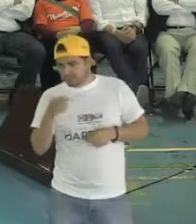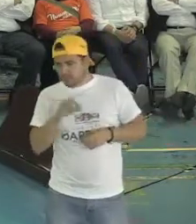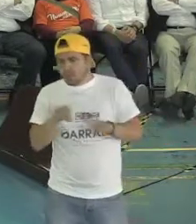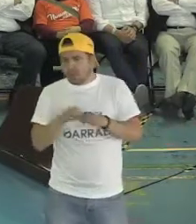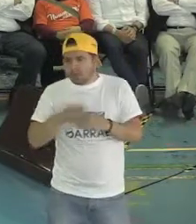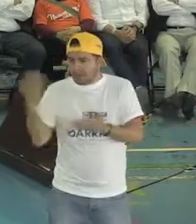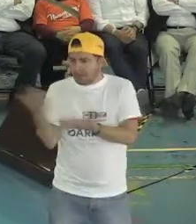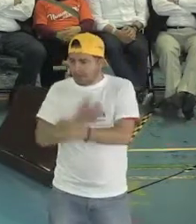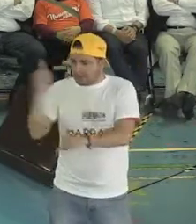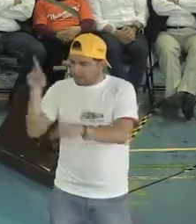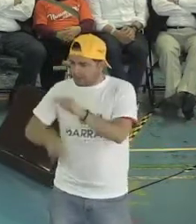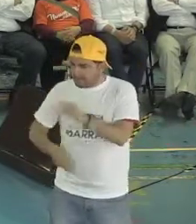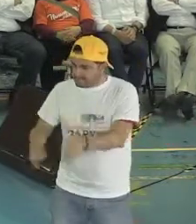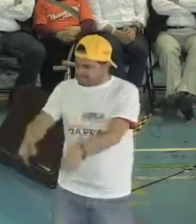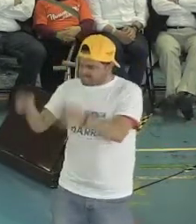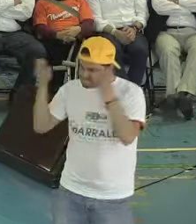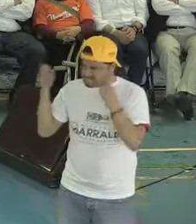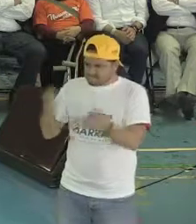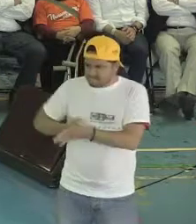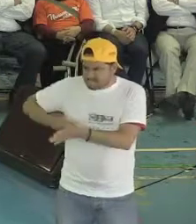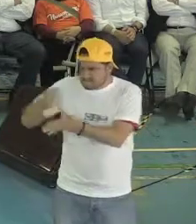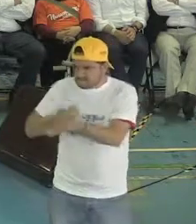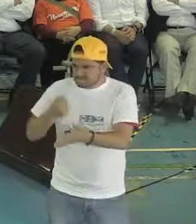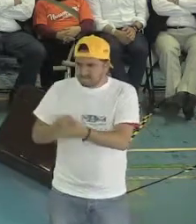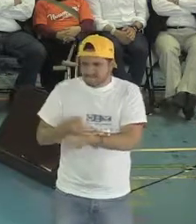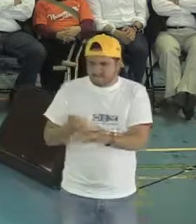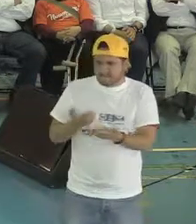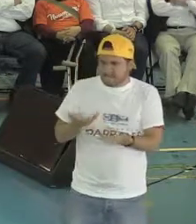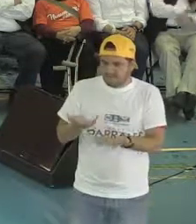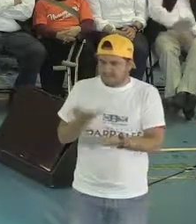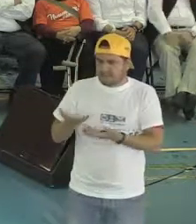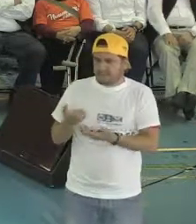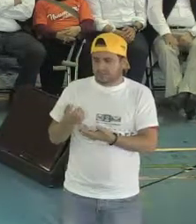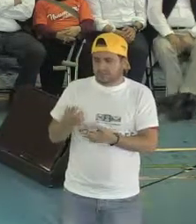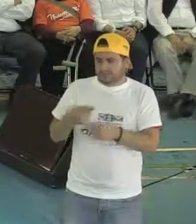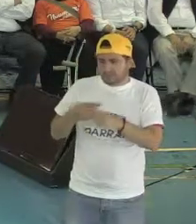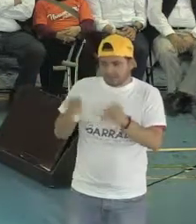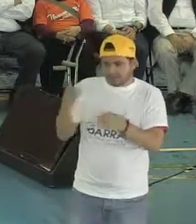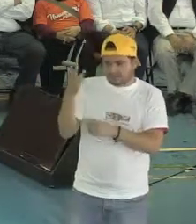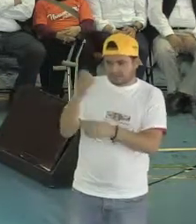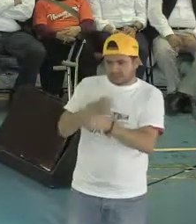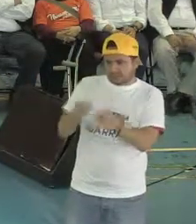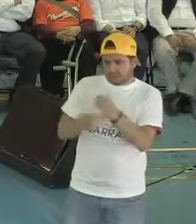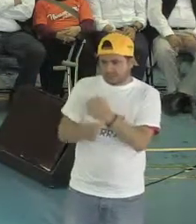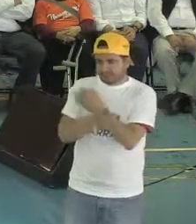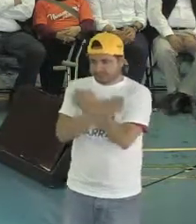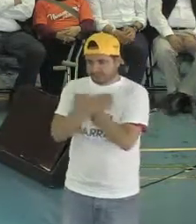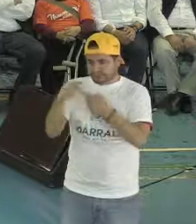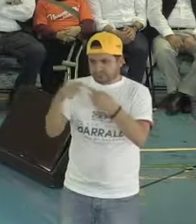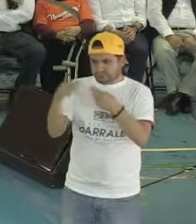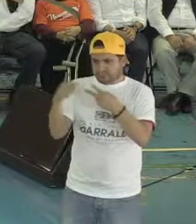a la inseguridad, que hoy nos pega a todos por igual. Con tres cosas. Con educación, con educación